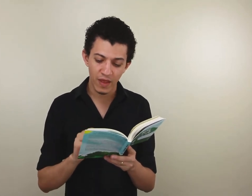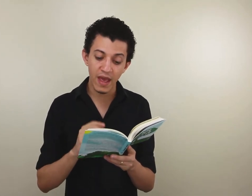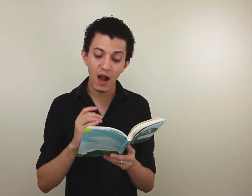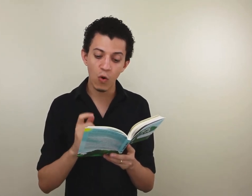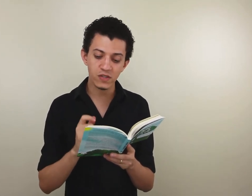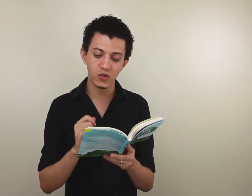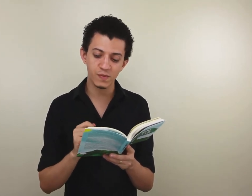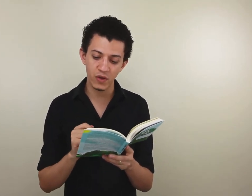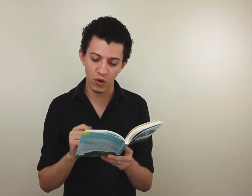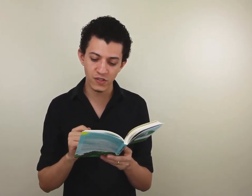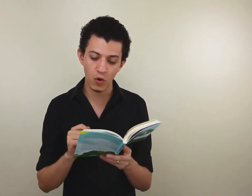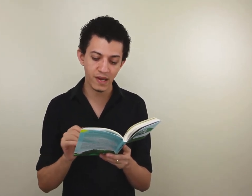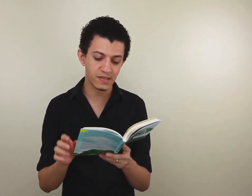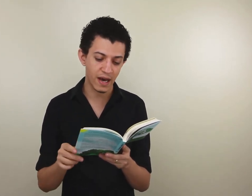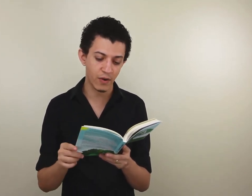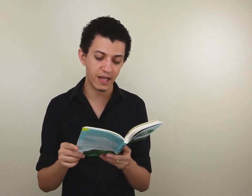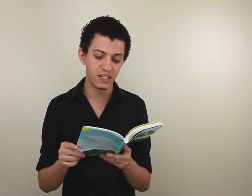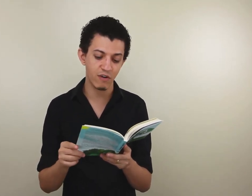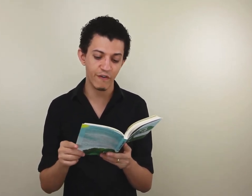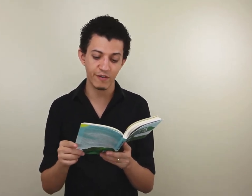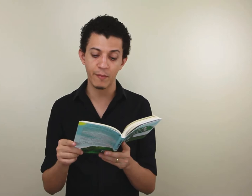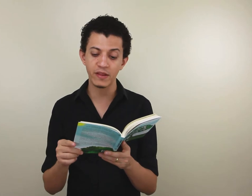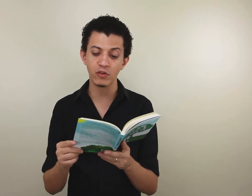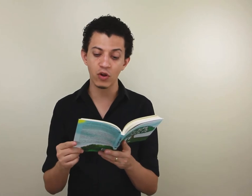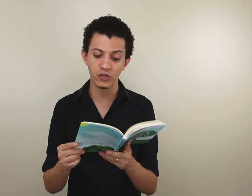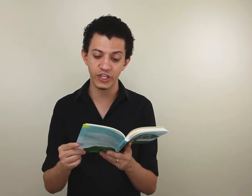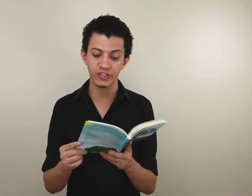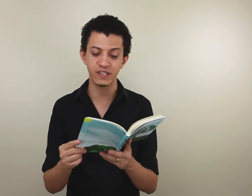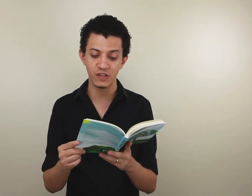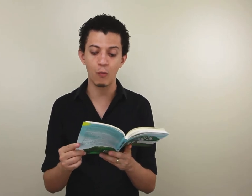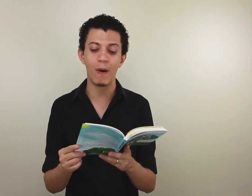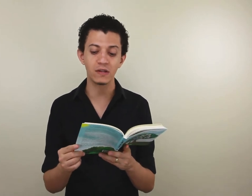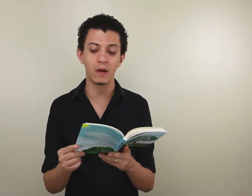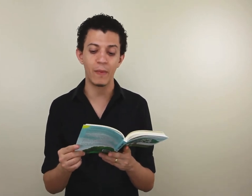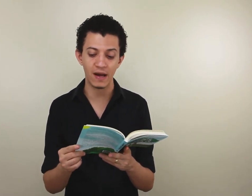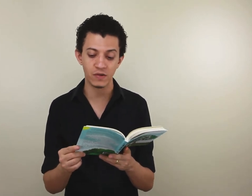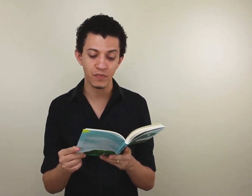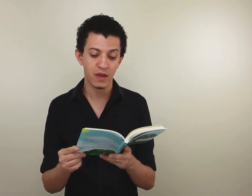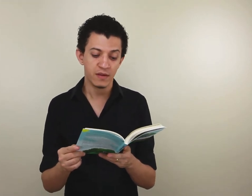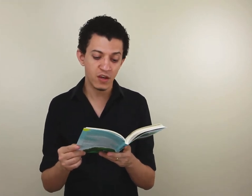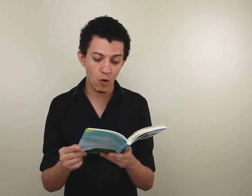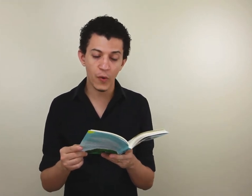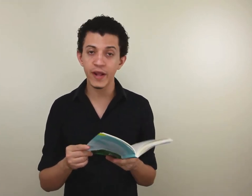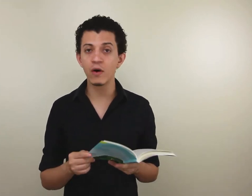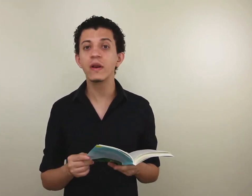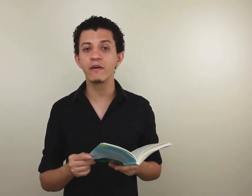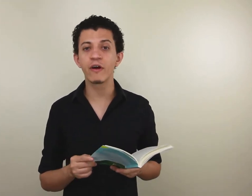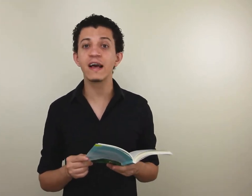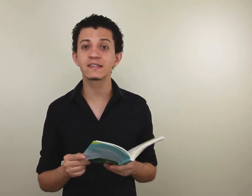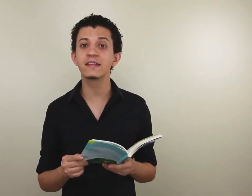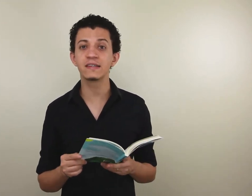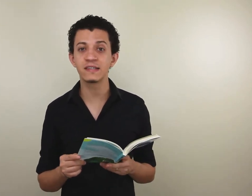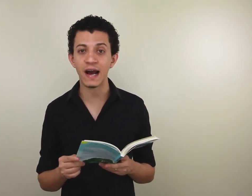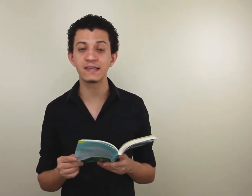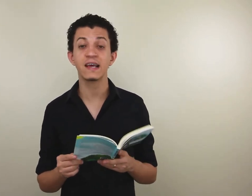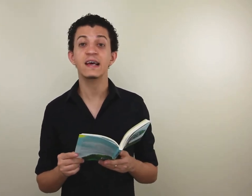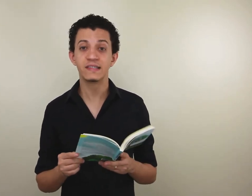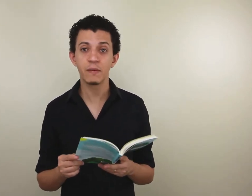Em agosto de 2011, começaram a desenvolver uma metodologia de ensino passo a passo que comporia o livro Escrita de Sinais Sem